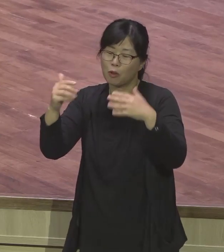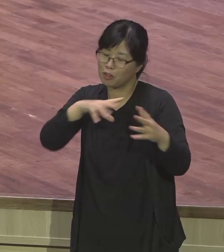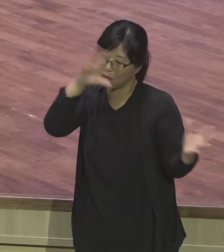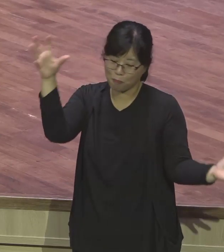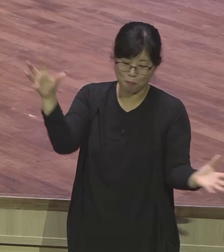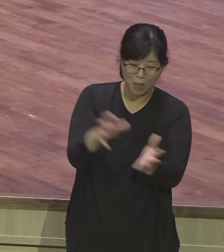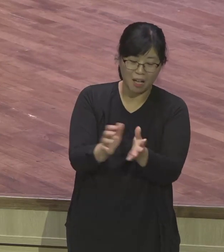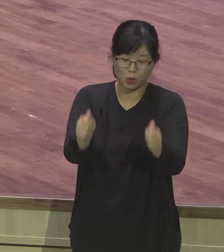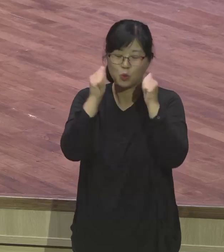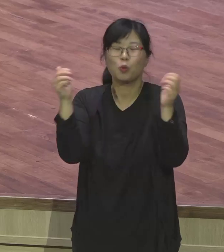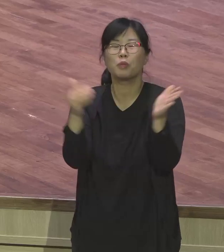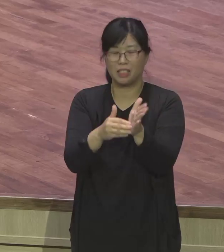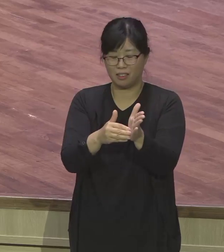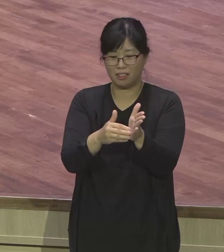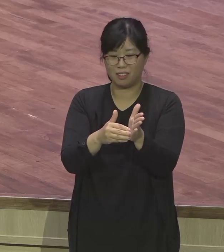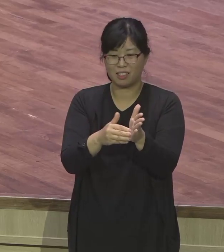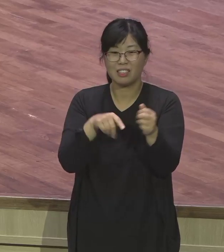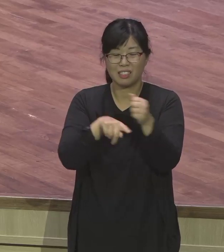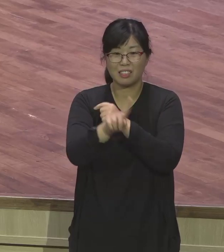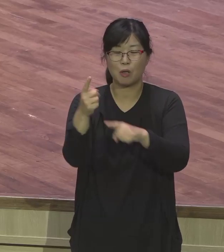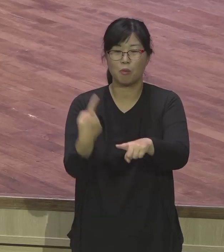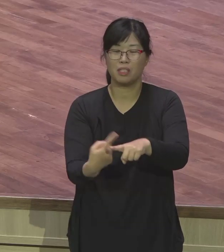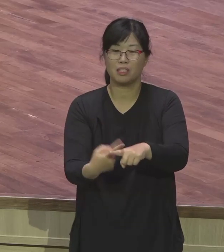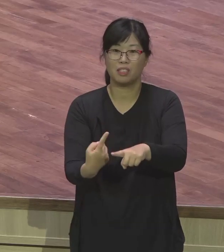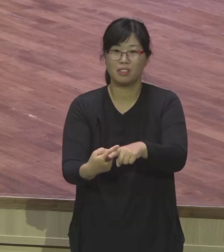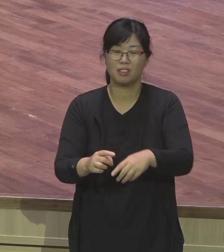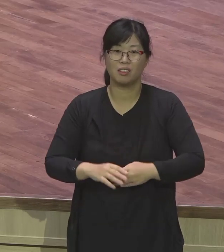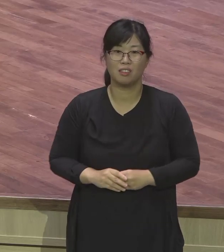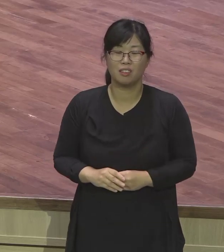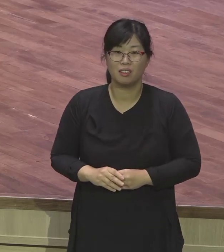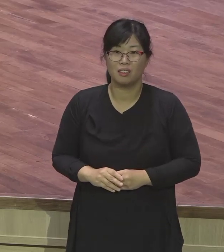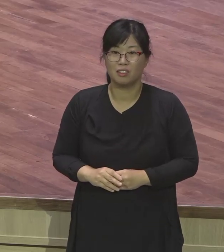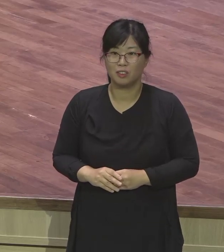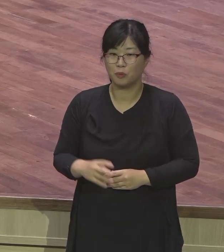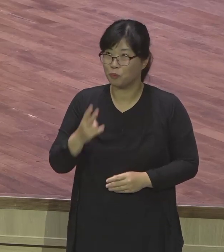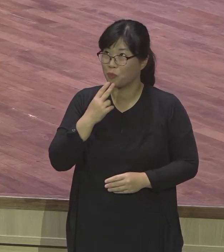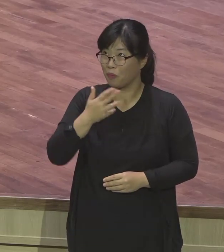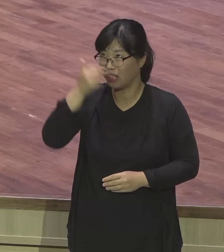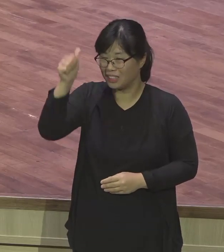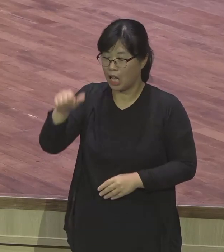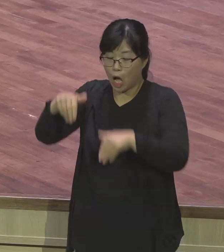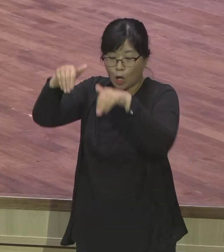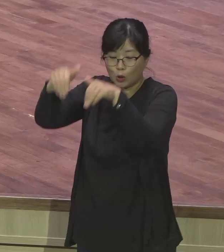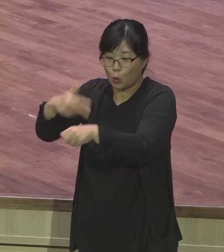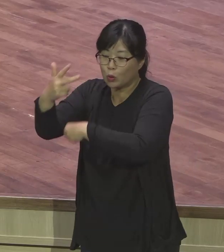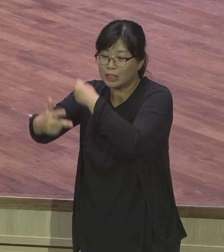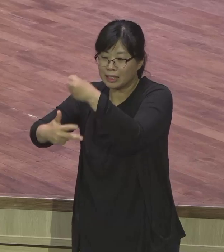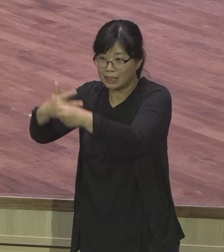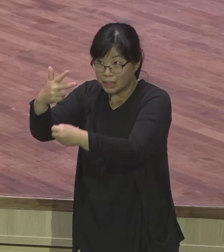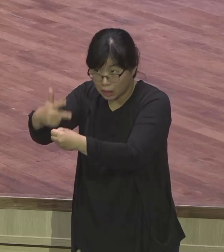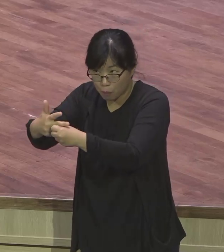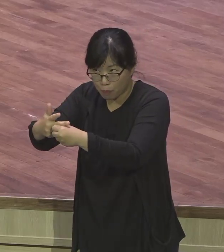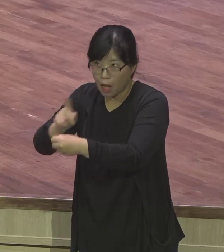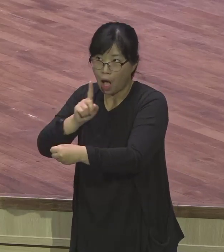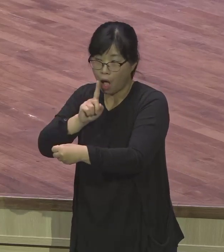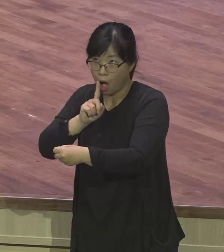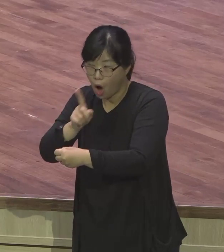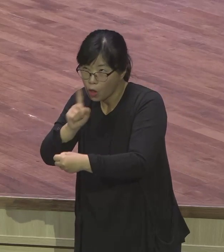들으면서 그래서 그래야 갑자기 총리가 돼도 어색하지 않을까 다 들었잖아요.